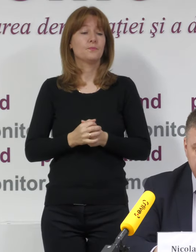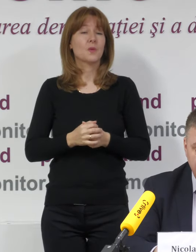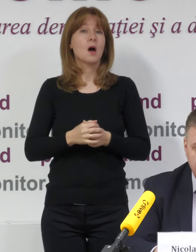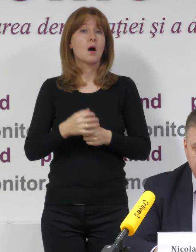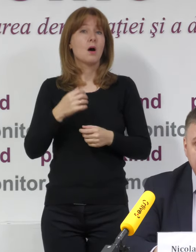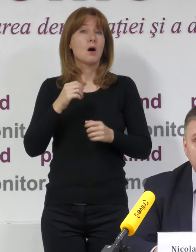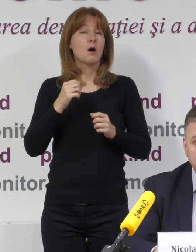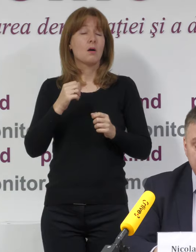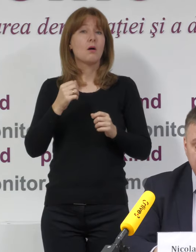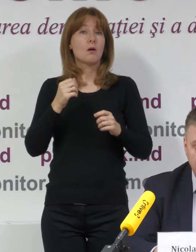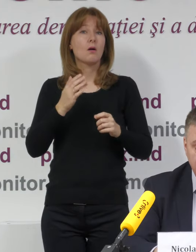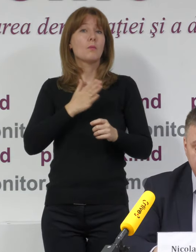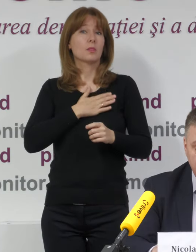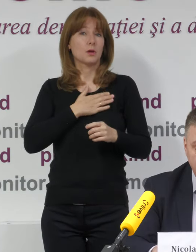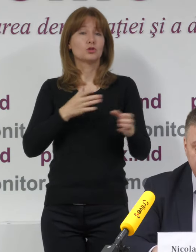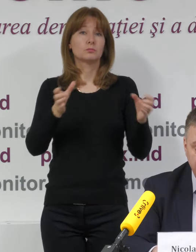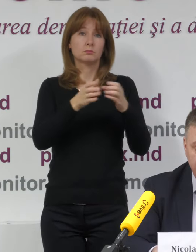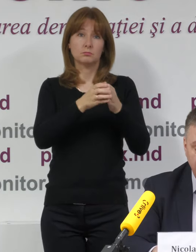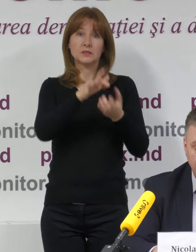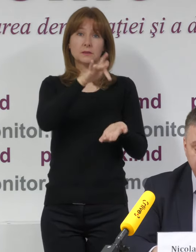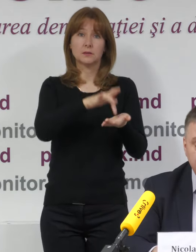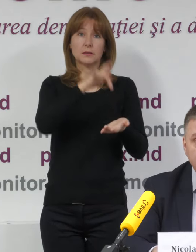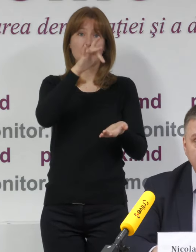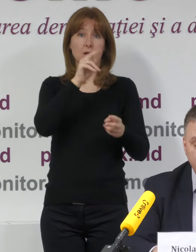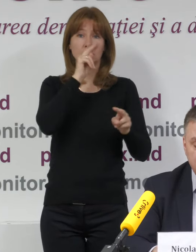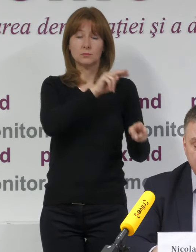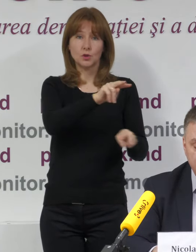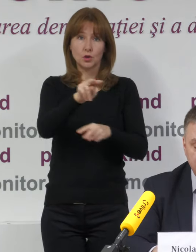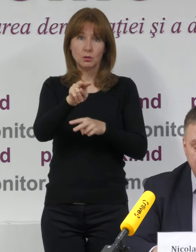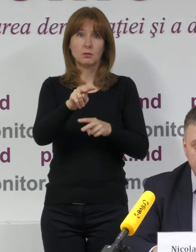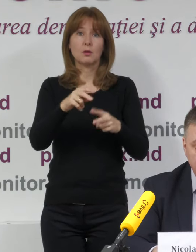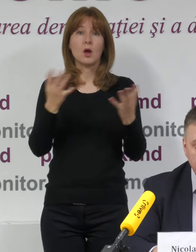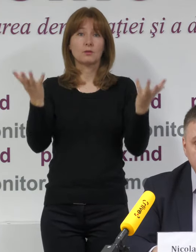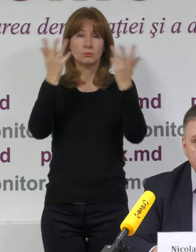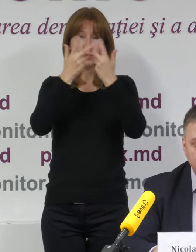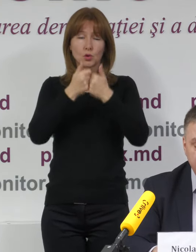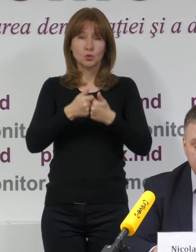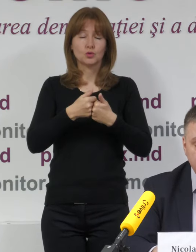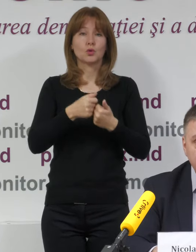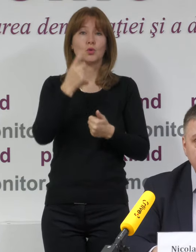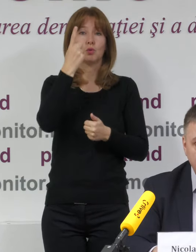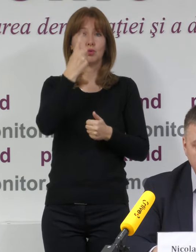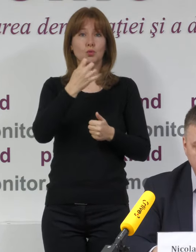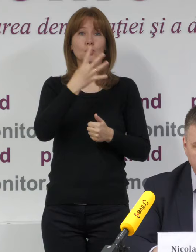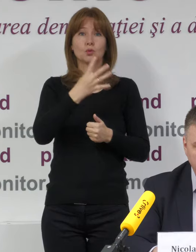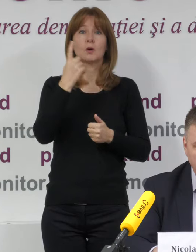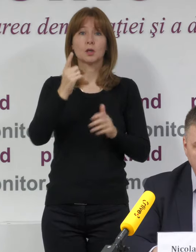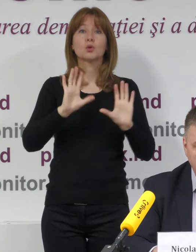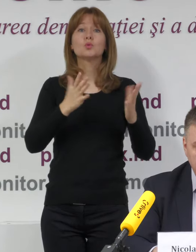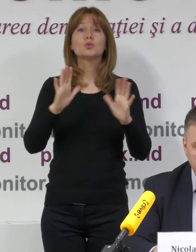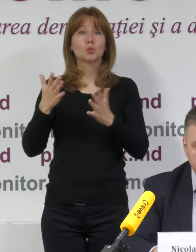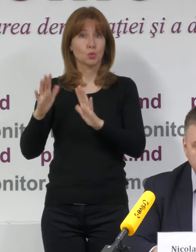vom preciza că echipa centrală a misiunii de observare a prelucrat cu statut de incident 141 de cazuri,